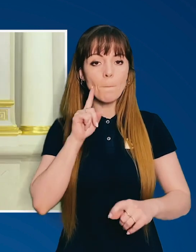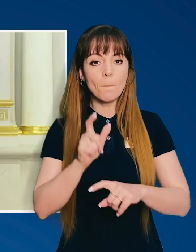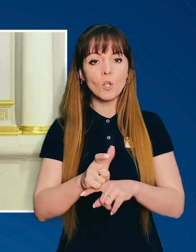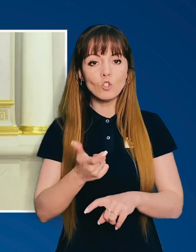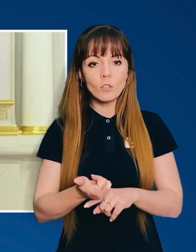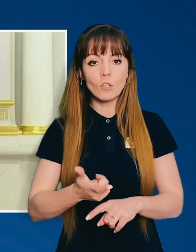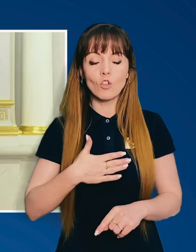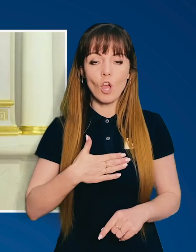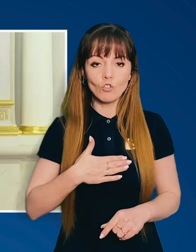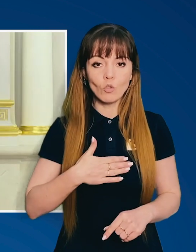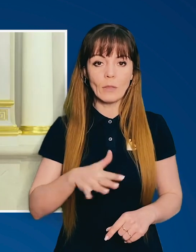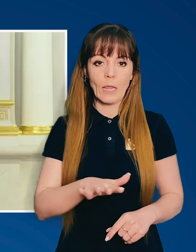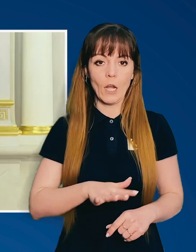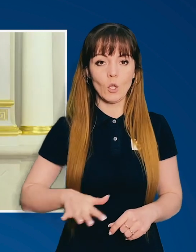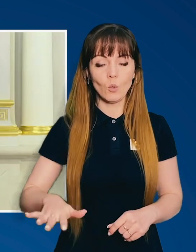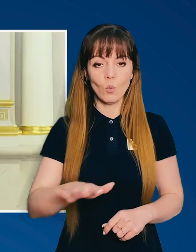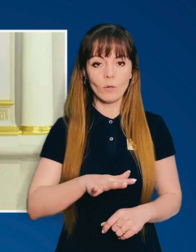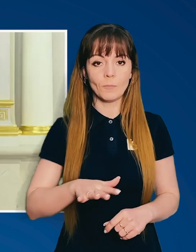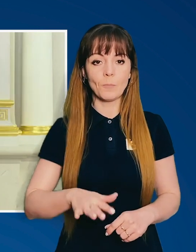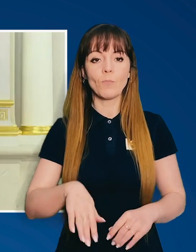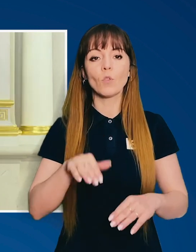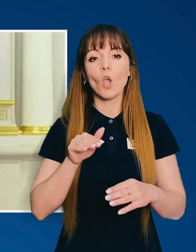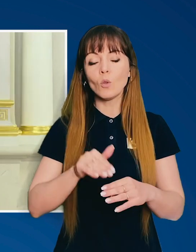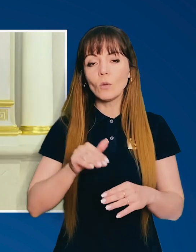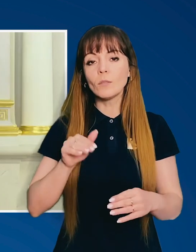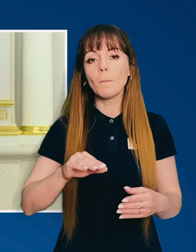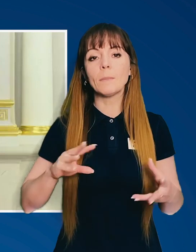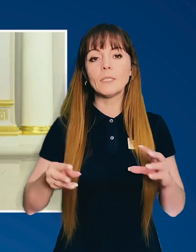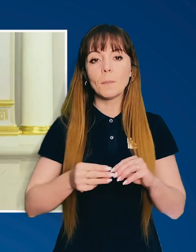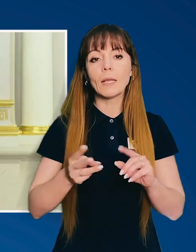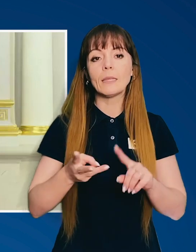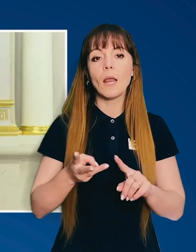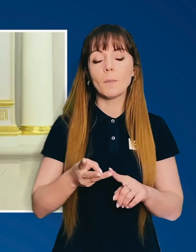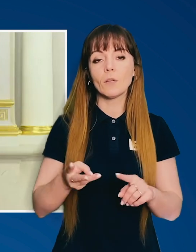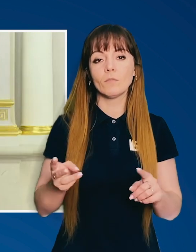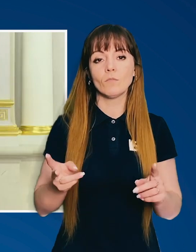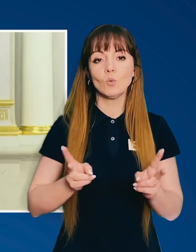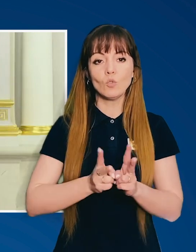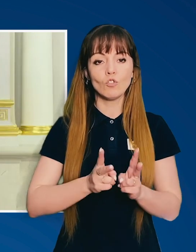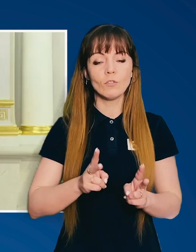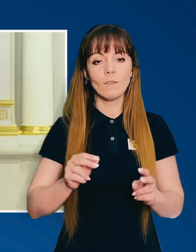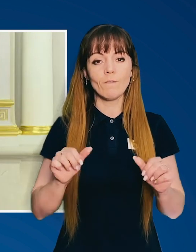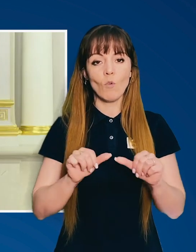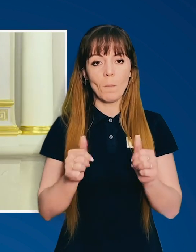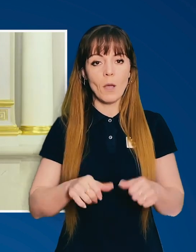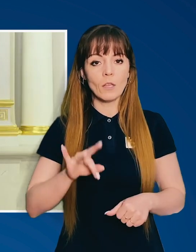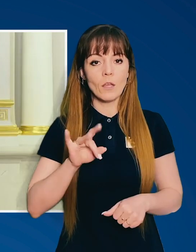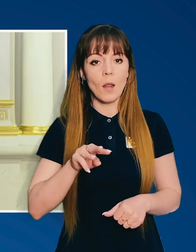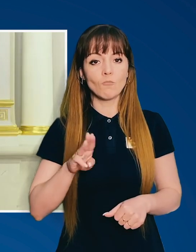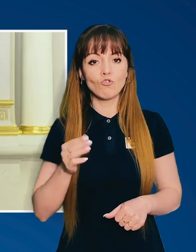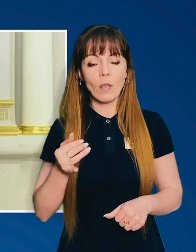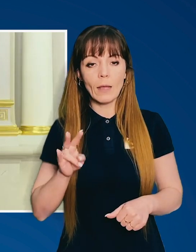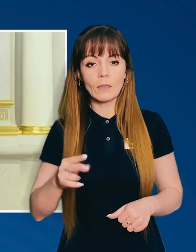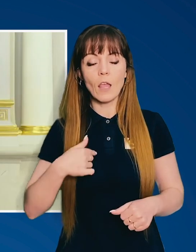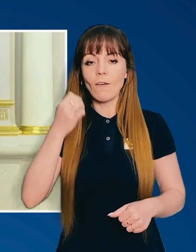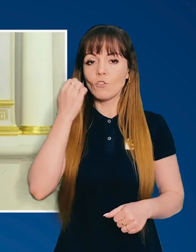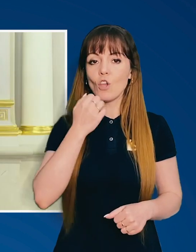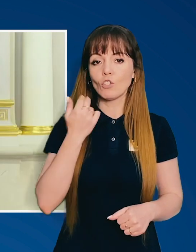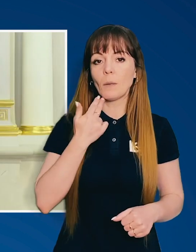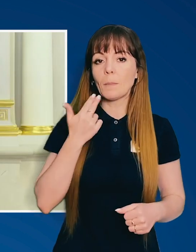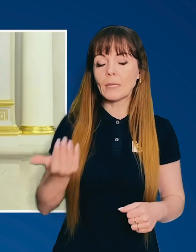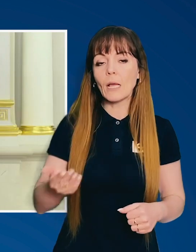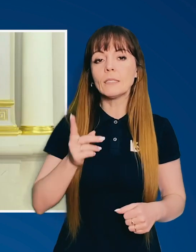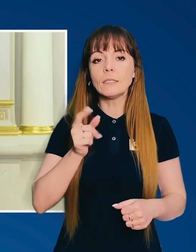людей на більшості нашої території. Торкнулися підсумки в третій зустрічі в форматі «Армштайн». Я вдякуюсь